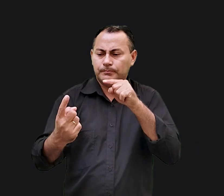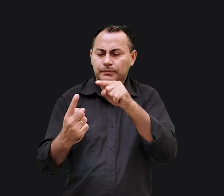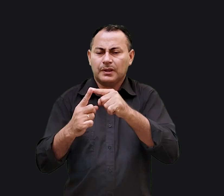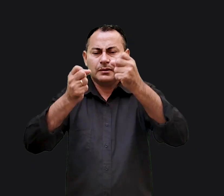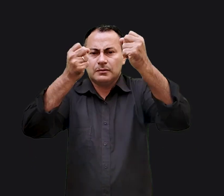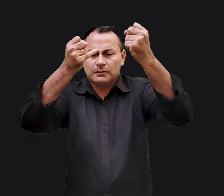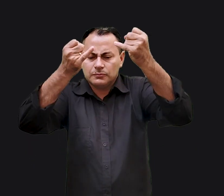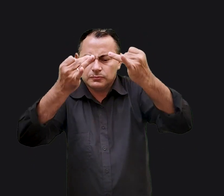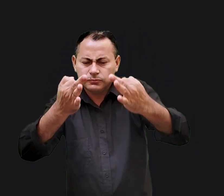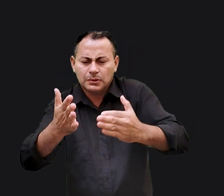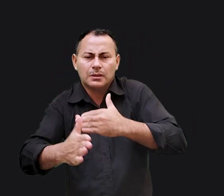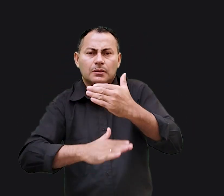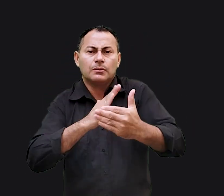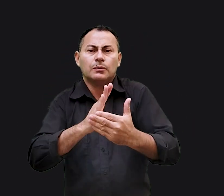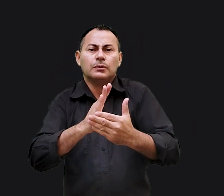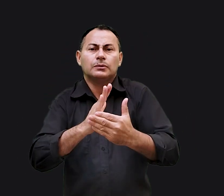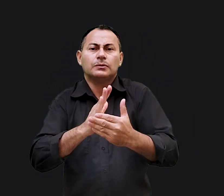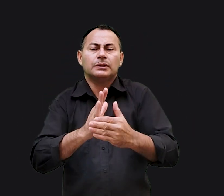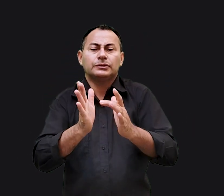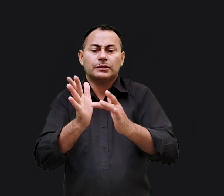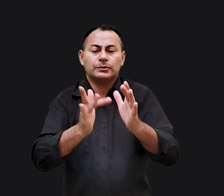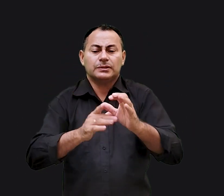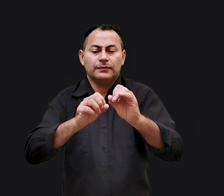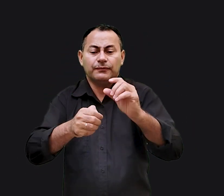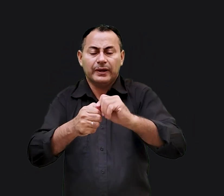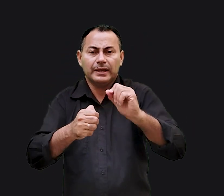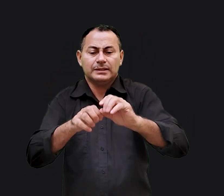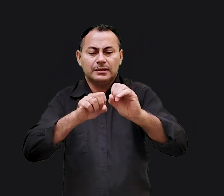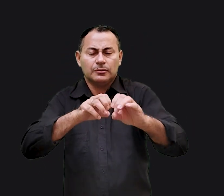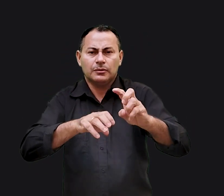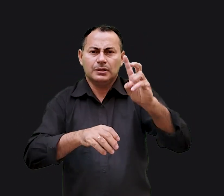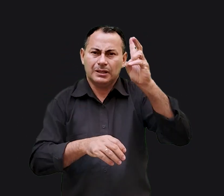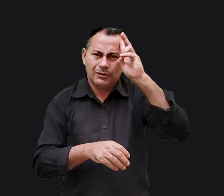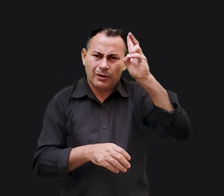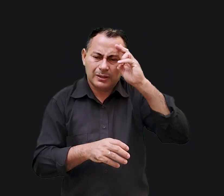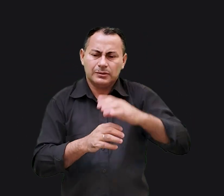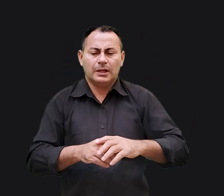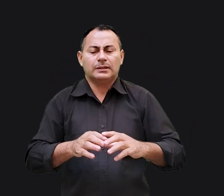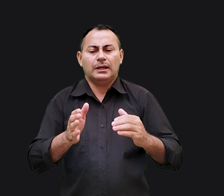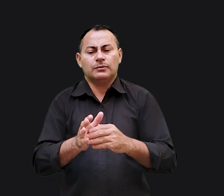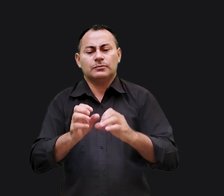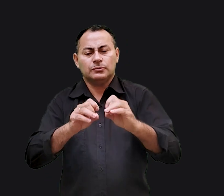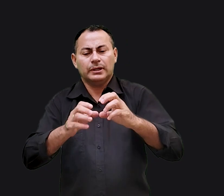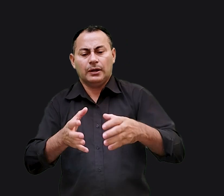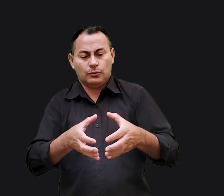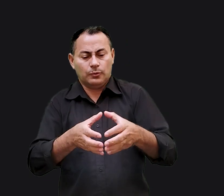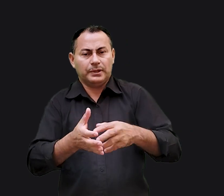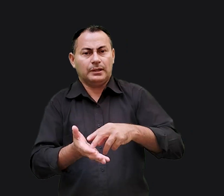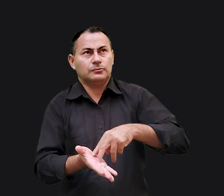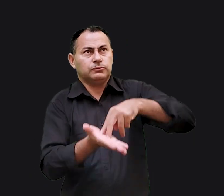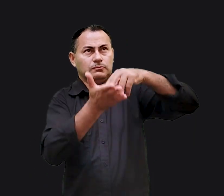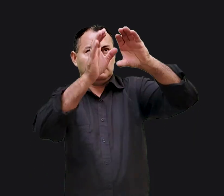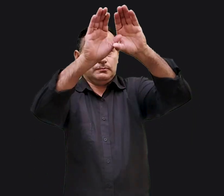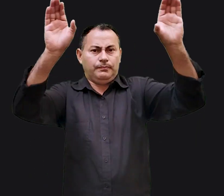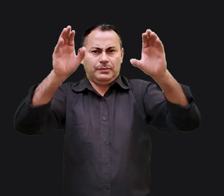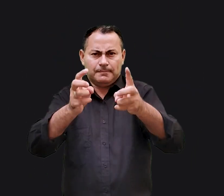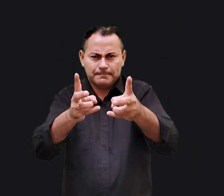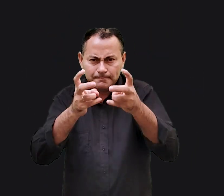objetivo era fazer um relato histórico de tudo o que Jesus fez e ensinou até a grande comissão e sua ascensão ao céu. É interessante